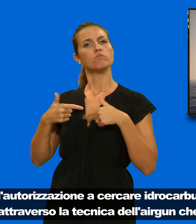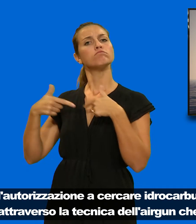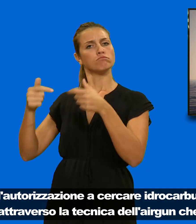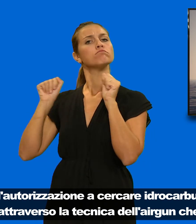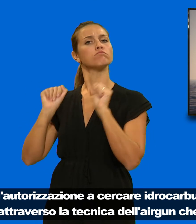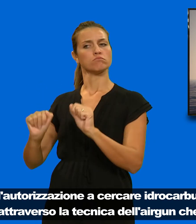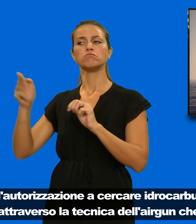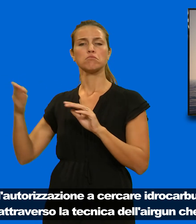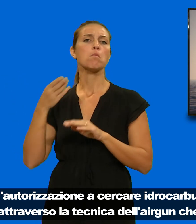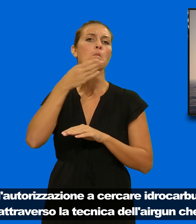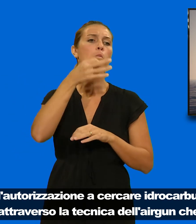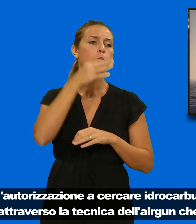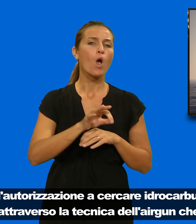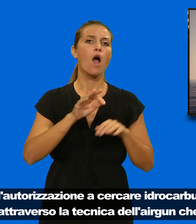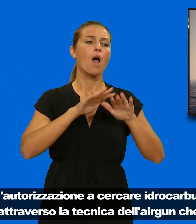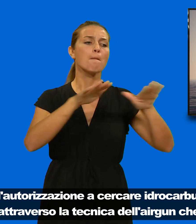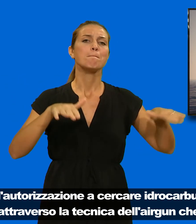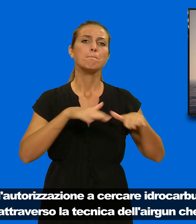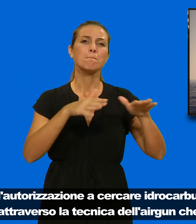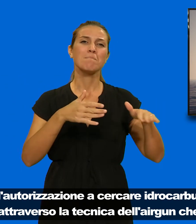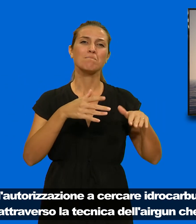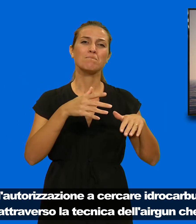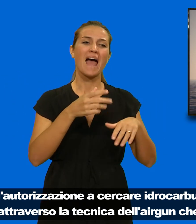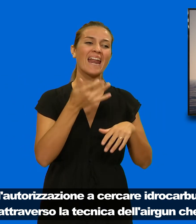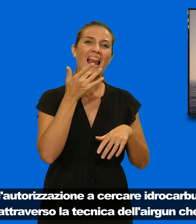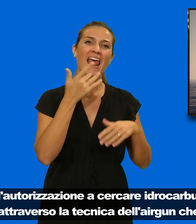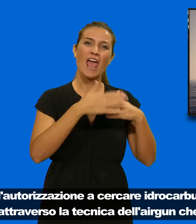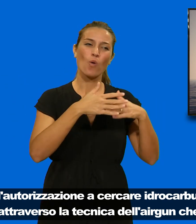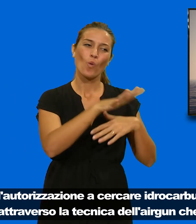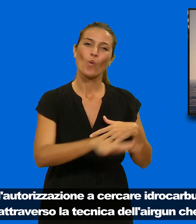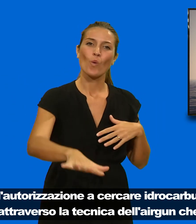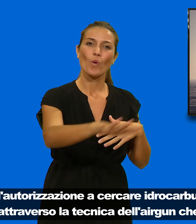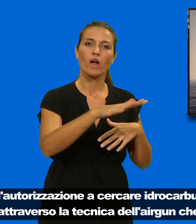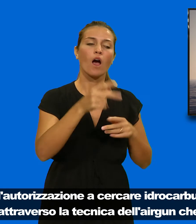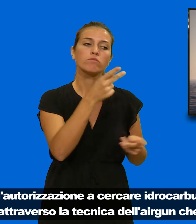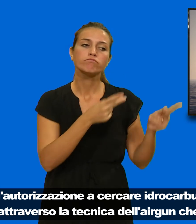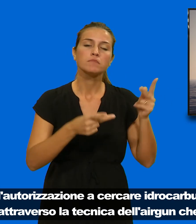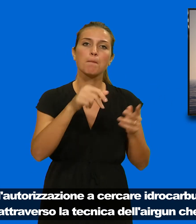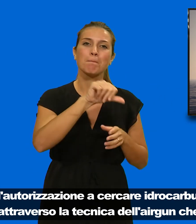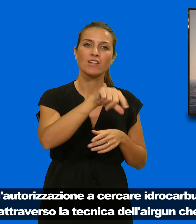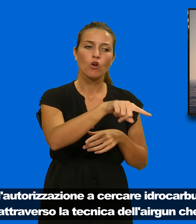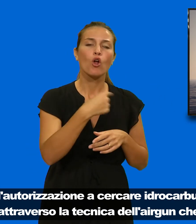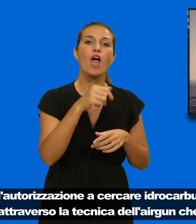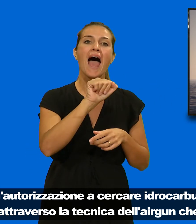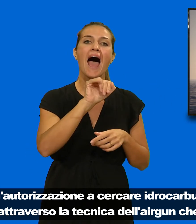idrocarburi a largo di Leuca, attraverso la tecnica dell'Airgun,